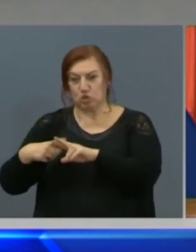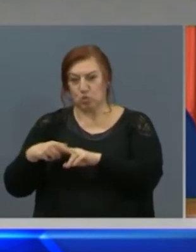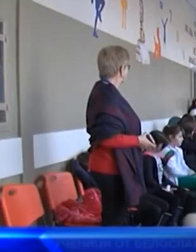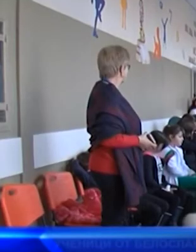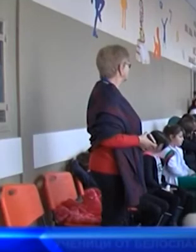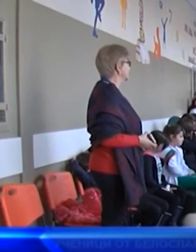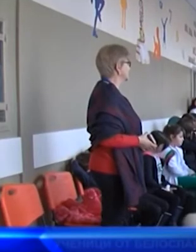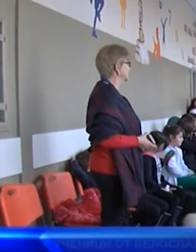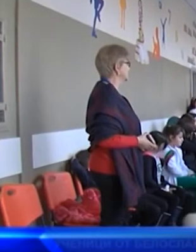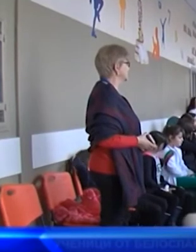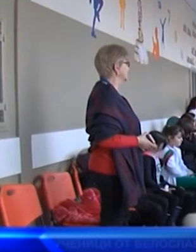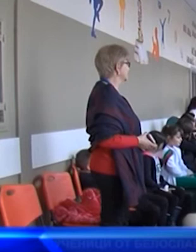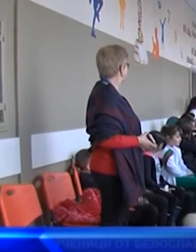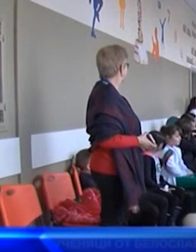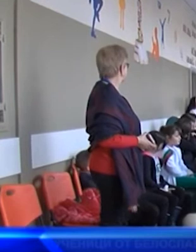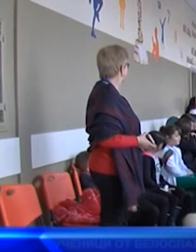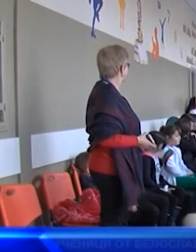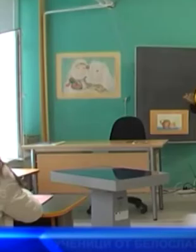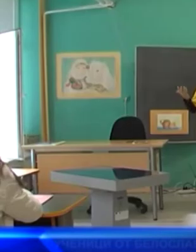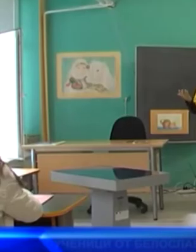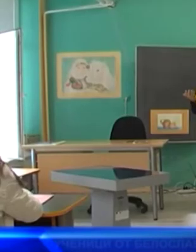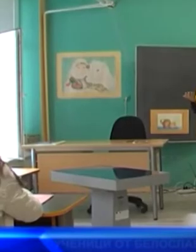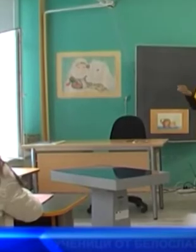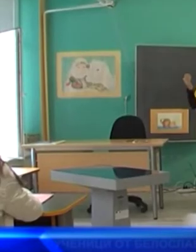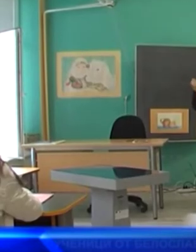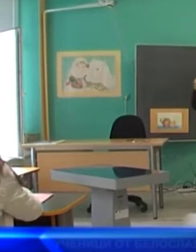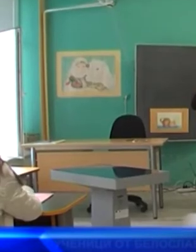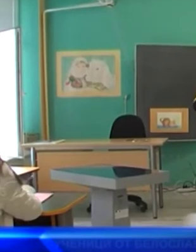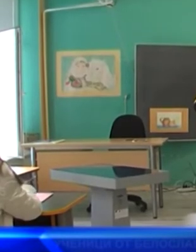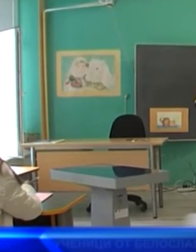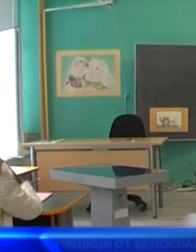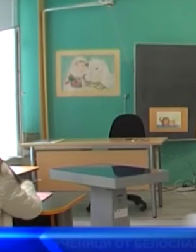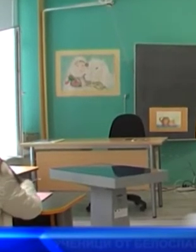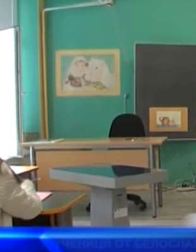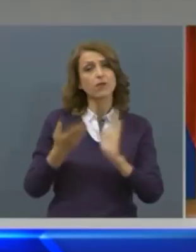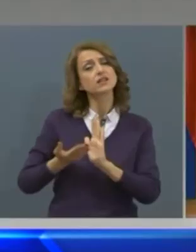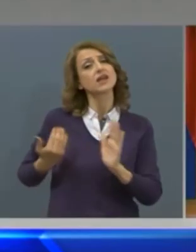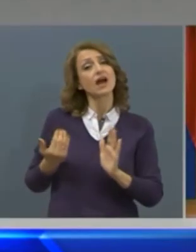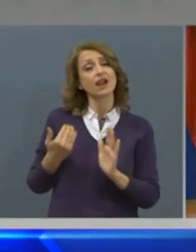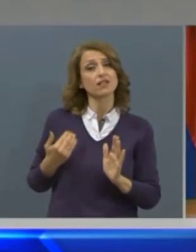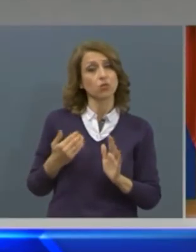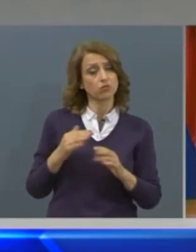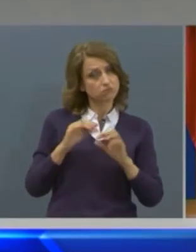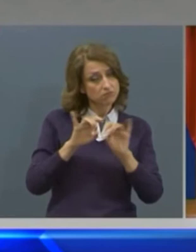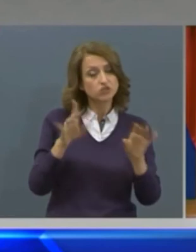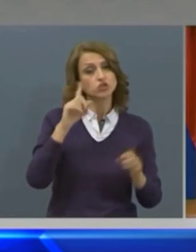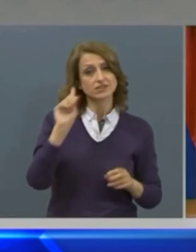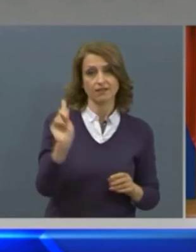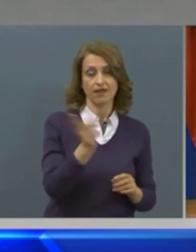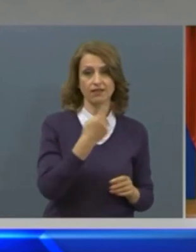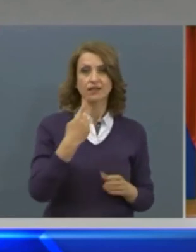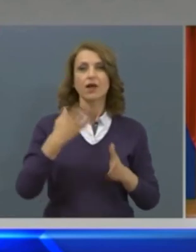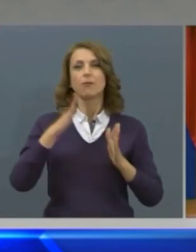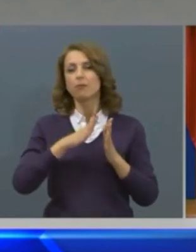да ни се проведе външното оценяване след 4-ти и след 10-ти клас. Последните теми, последните